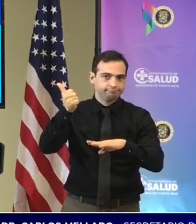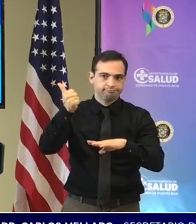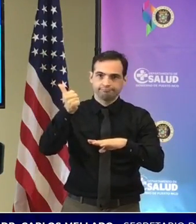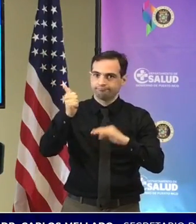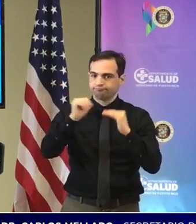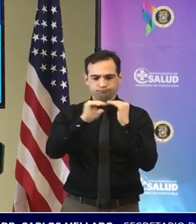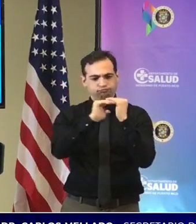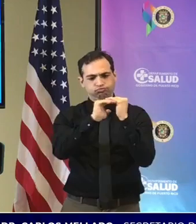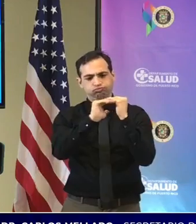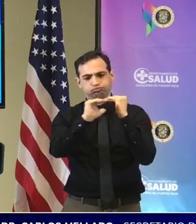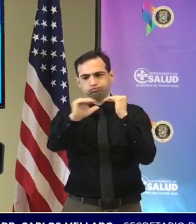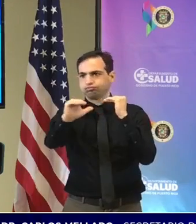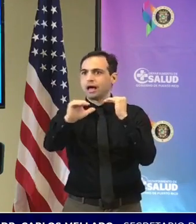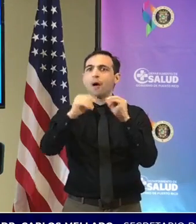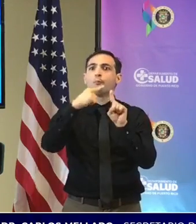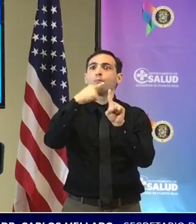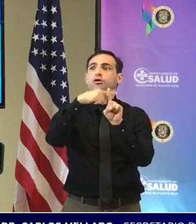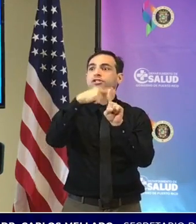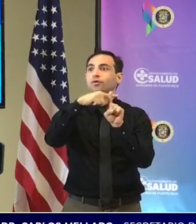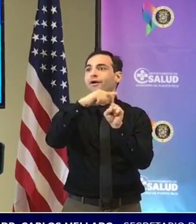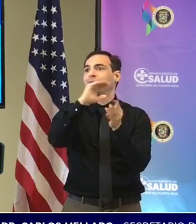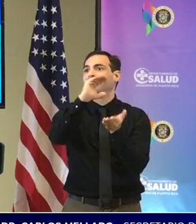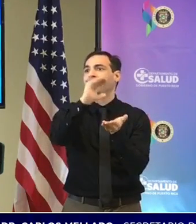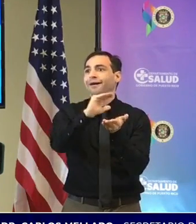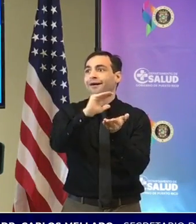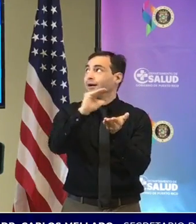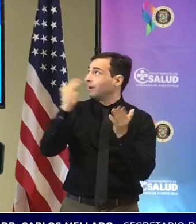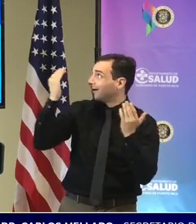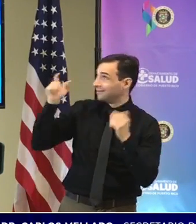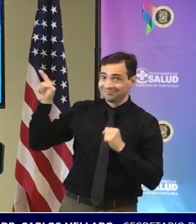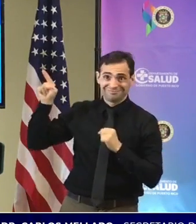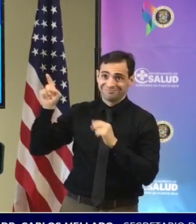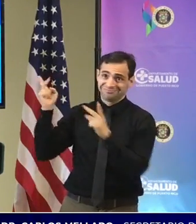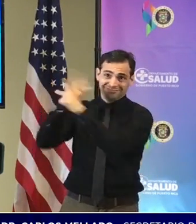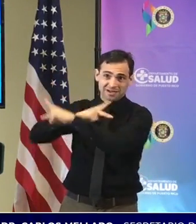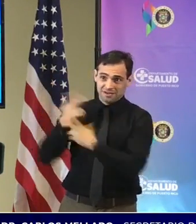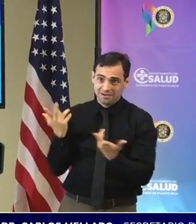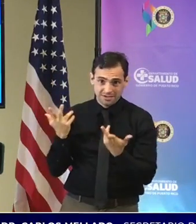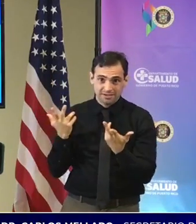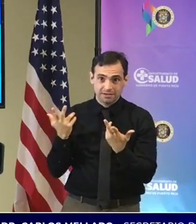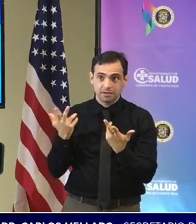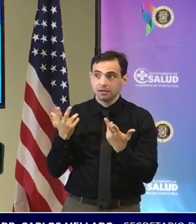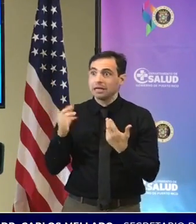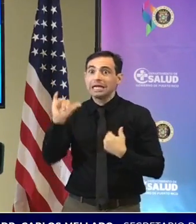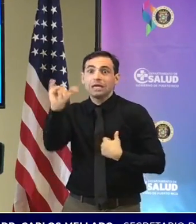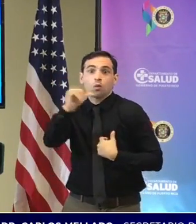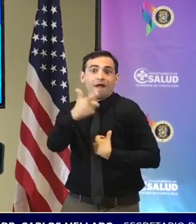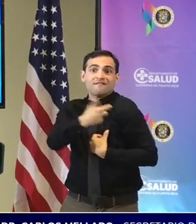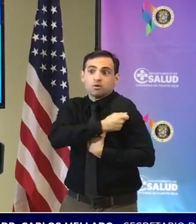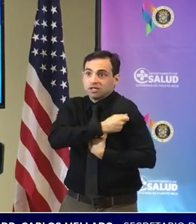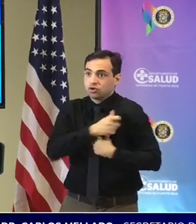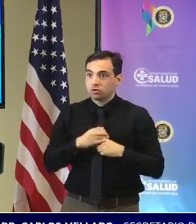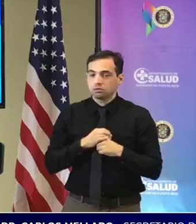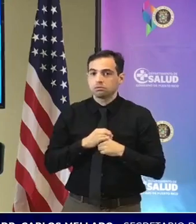mejor en cuanto a positividad y muchísimo mejor en cuanto incidencia porque es importante que se cierra la incidencia